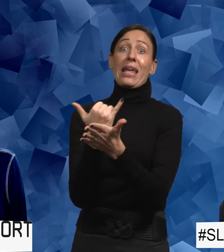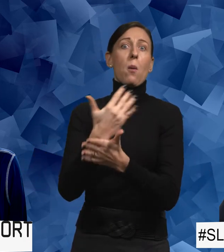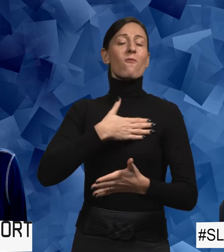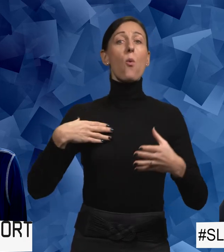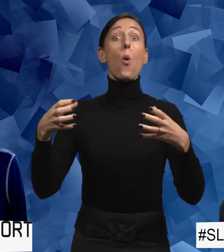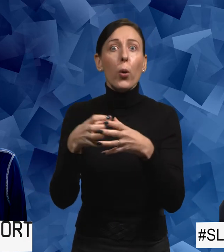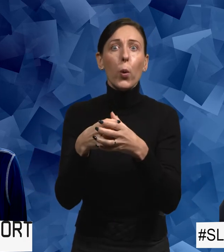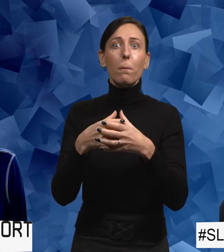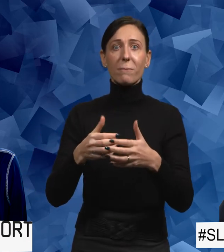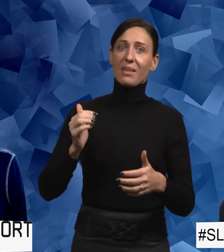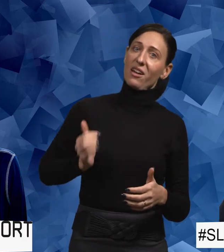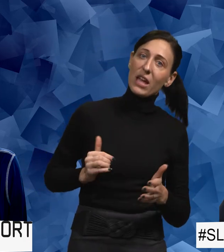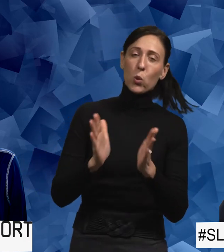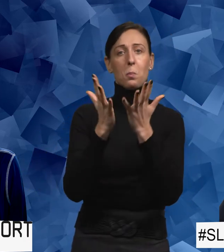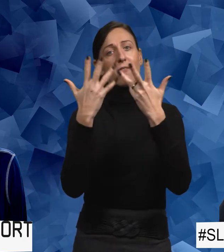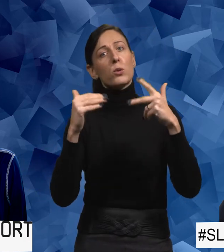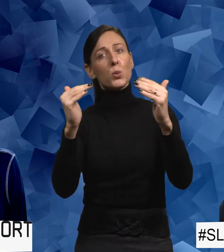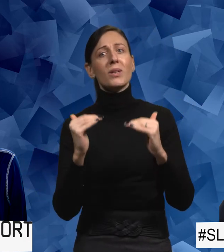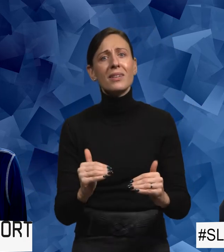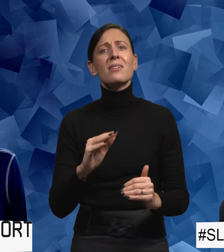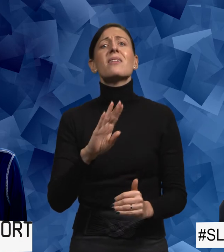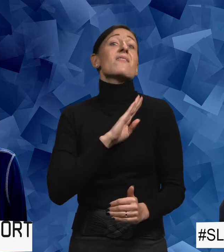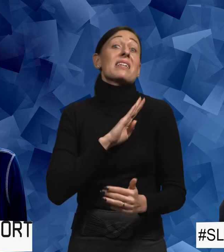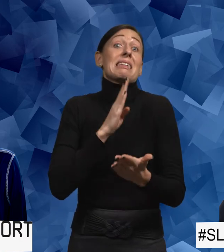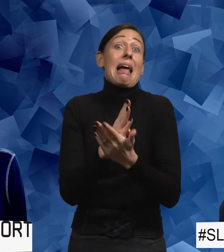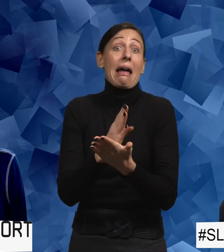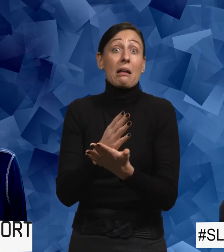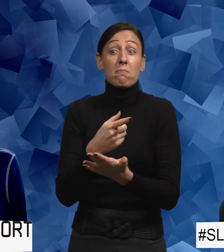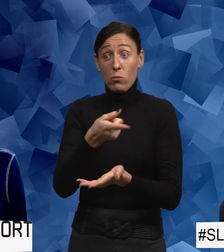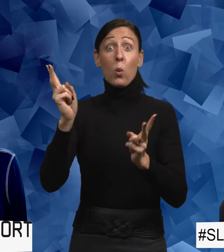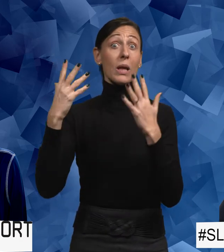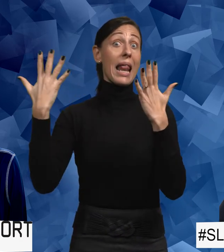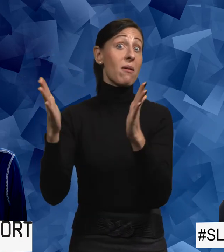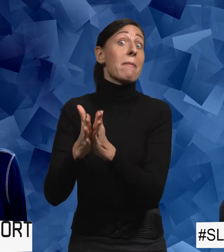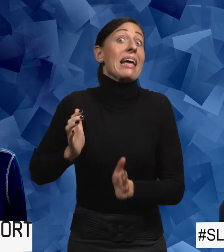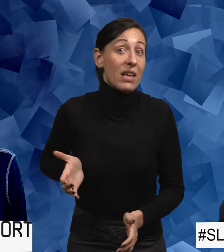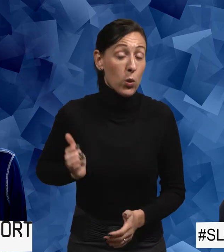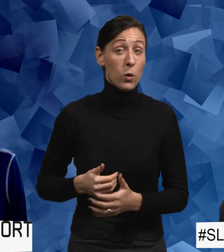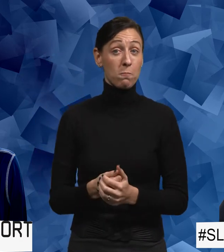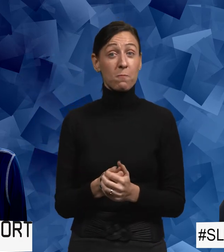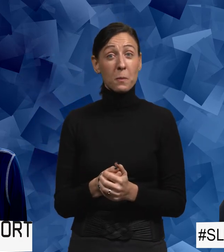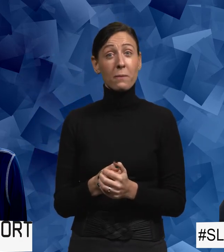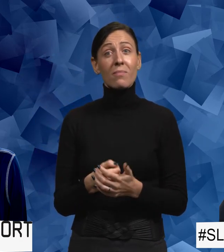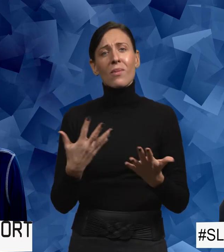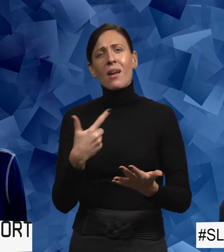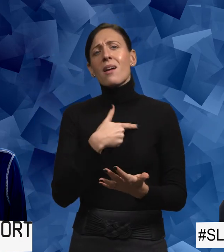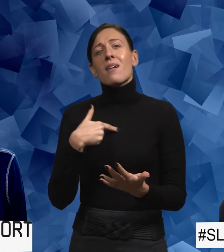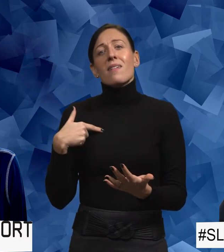Självklart även inom vår grupp med kvinnor med funktionsnedsättning så finns det ju de säkert som lever ihop med kvinnor. Så det gjorde